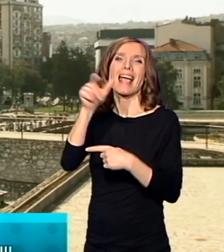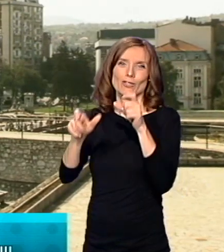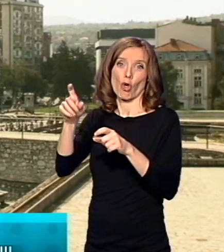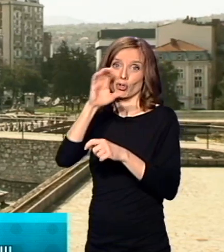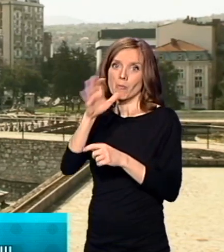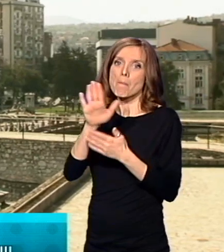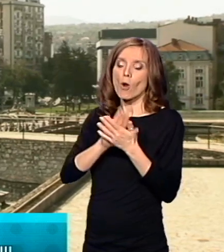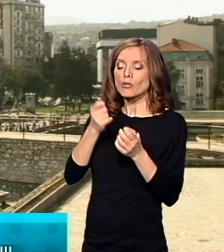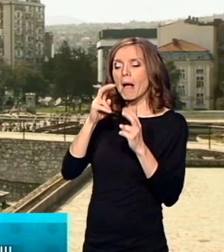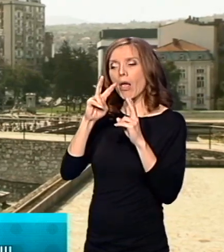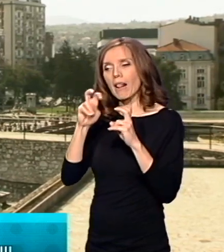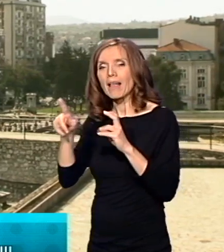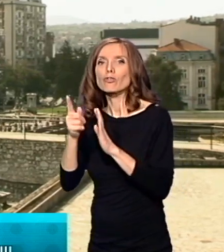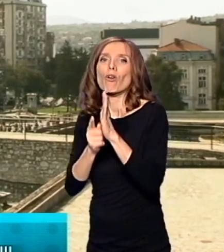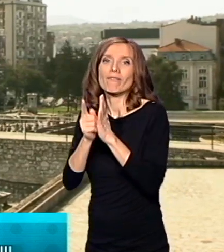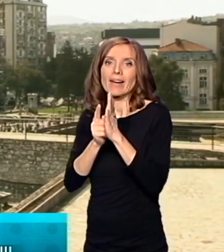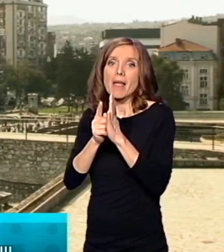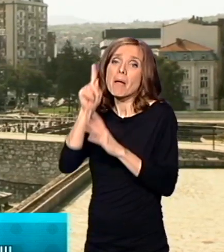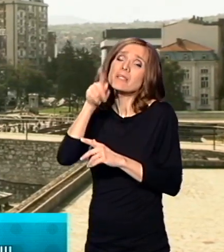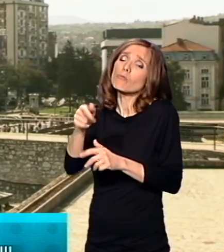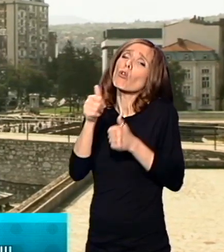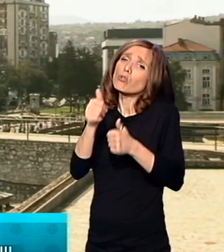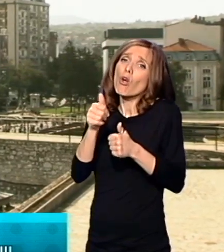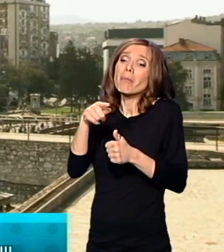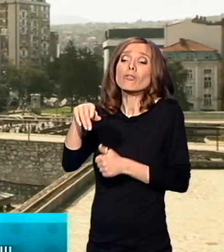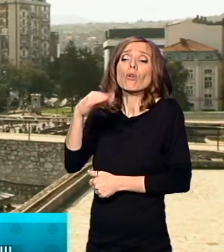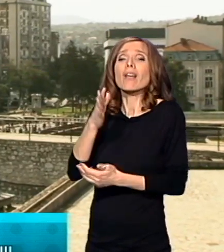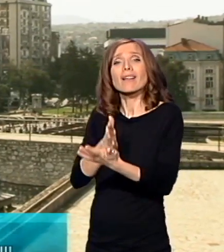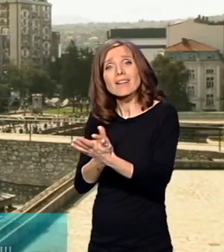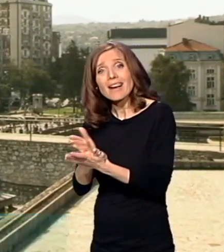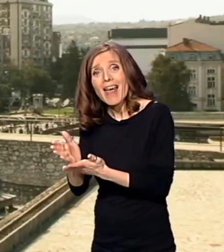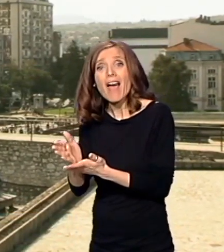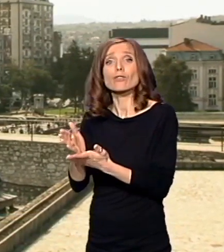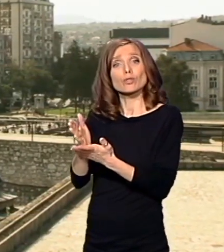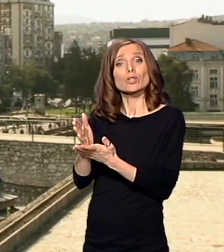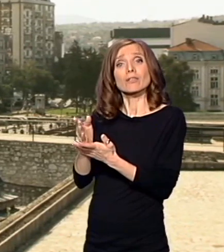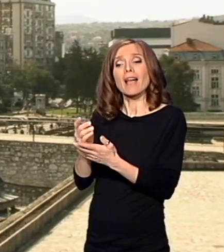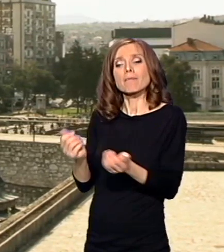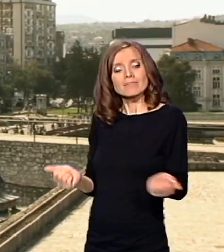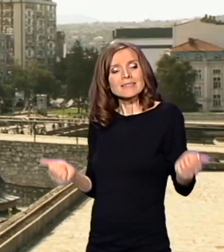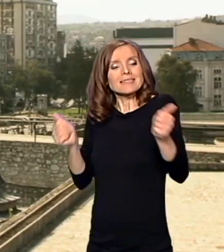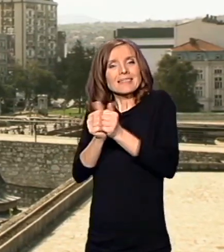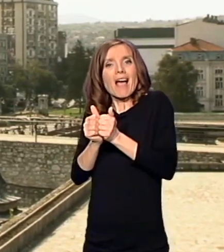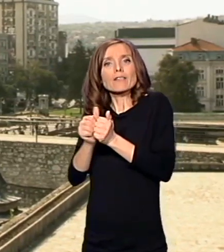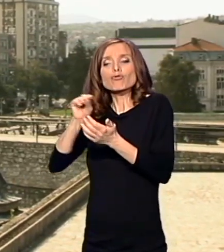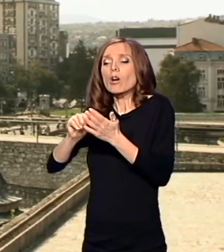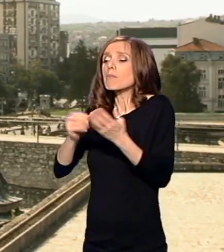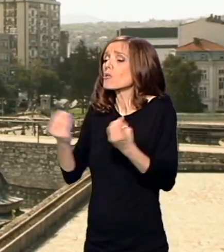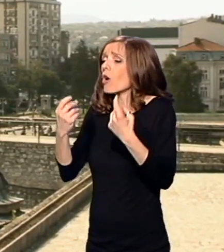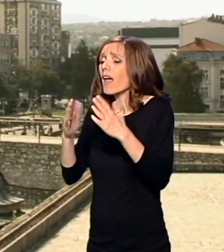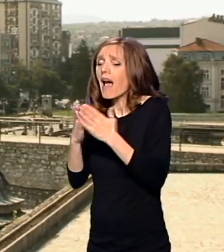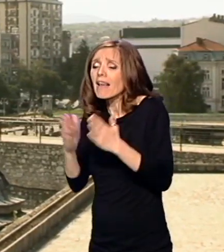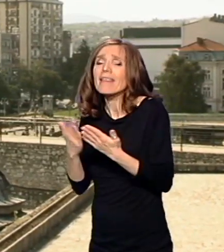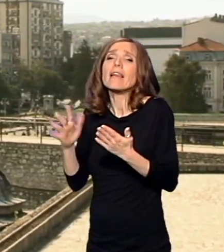putu i da je to zapravo jedini put da dođemo do neke zajedničke knjige, nekog zajedničkog stava.